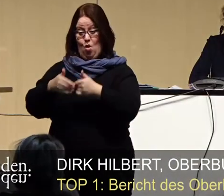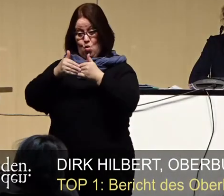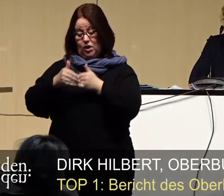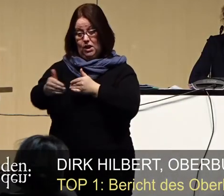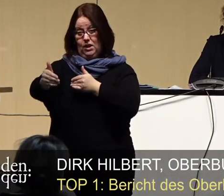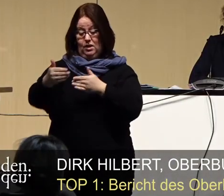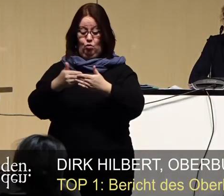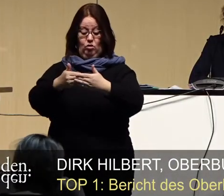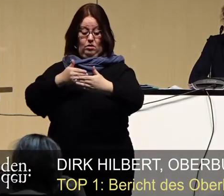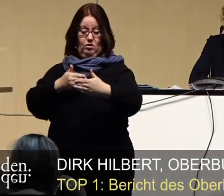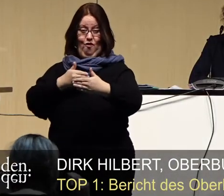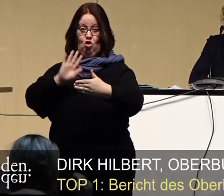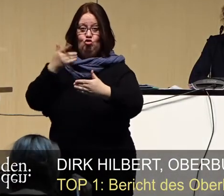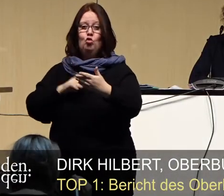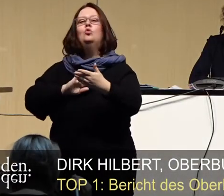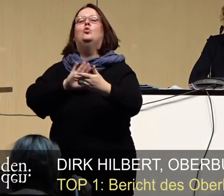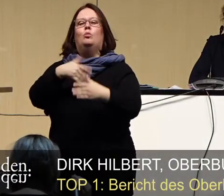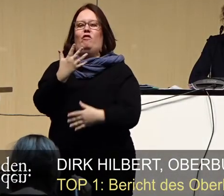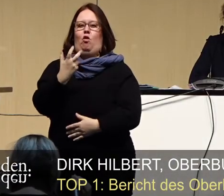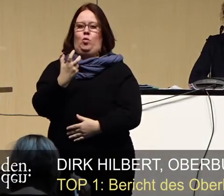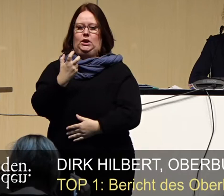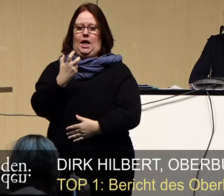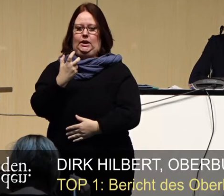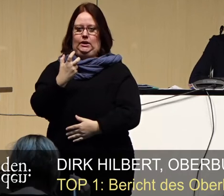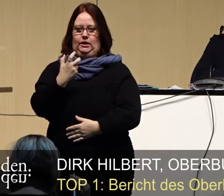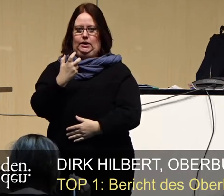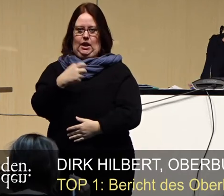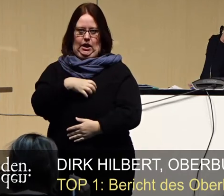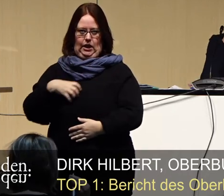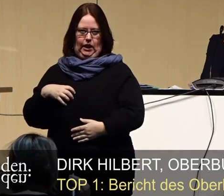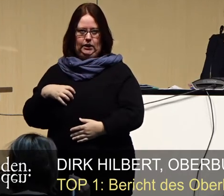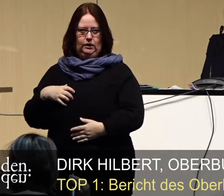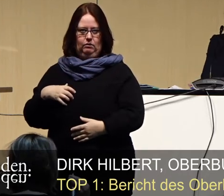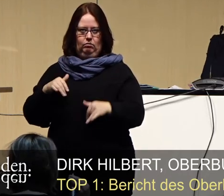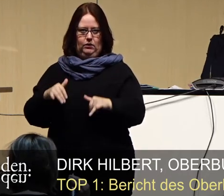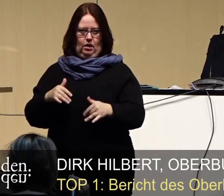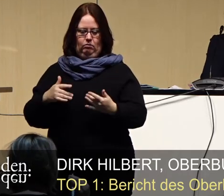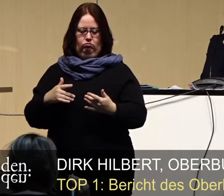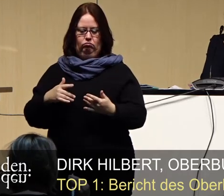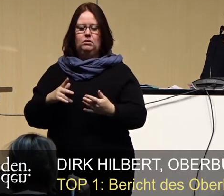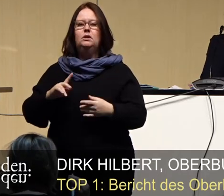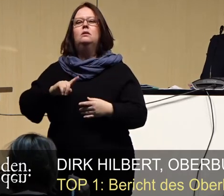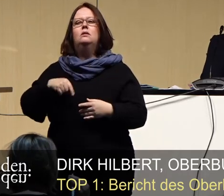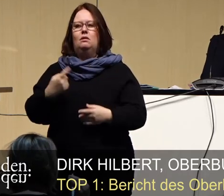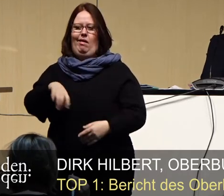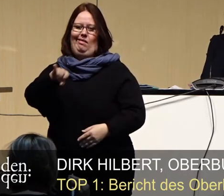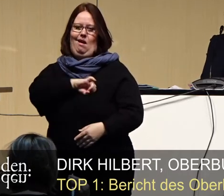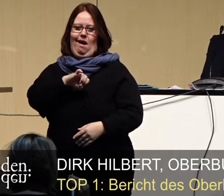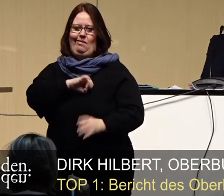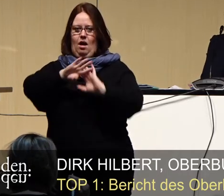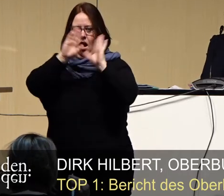die Inzidenz von 35 in Dresden überschreiten, werden wir eine eigene